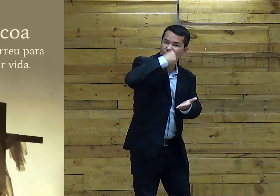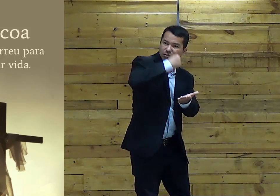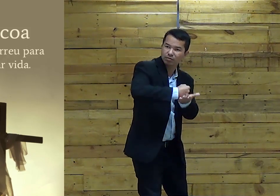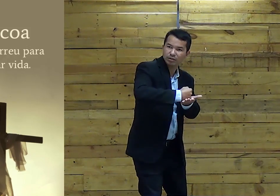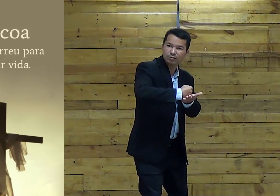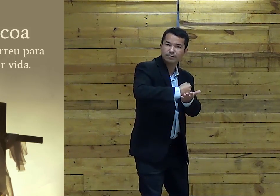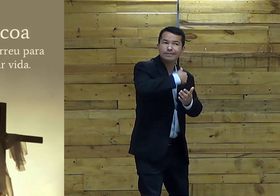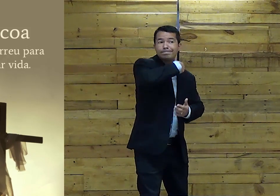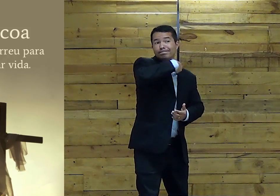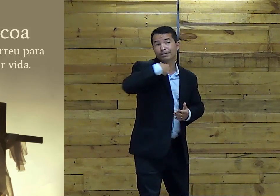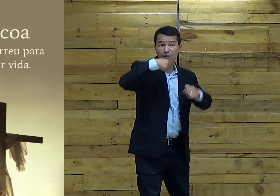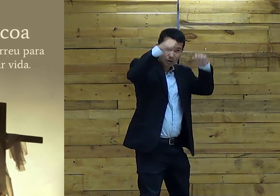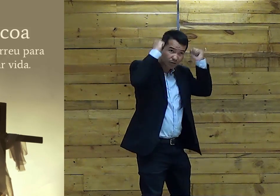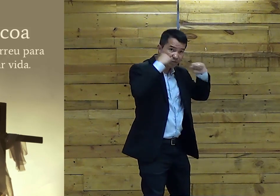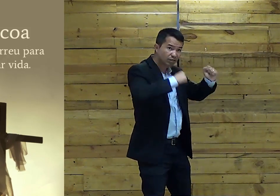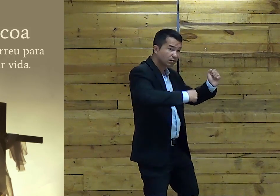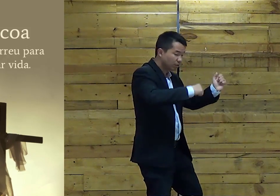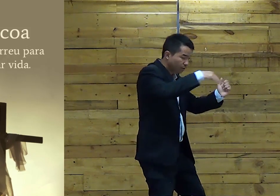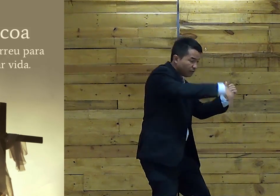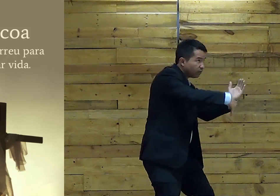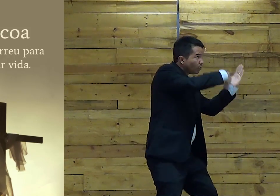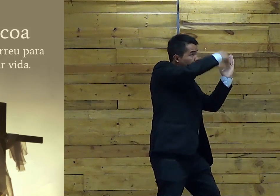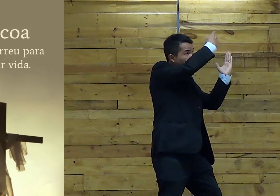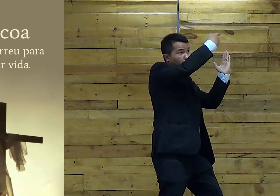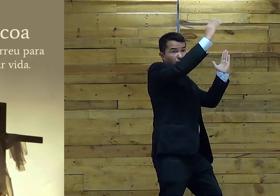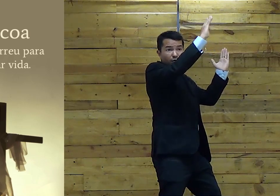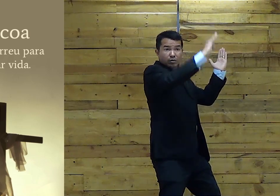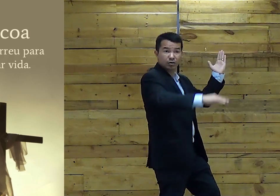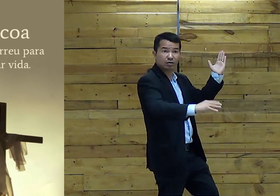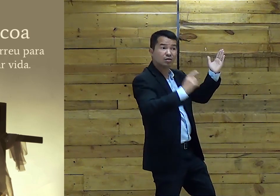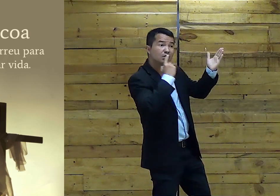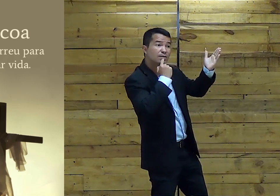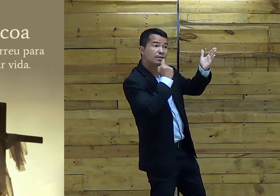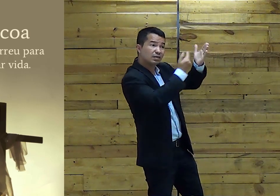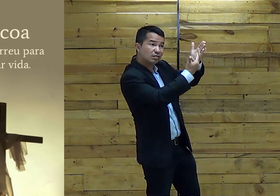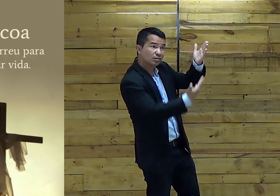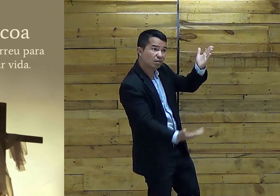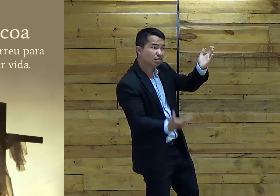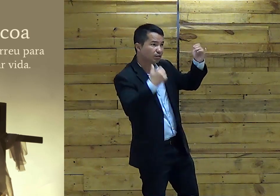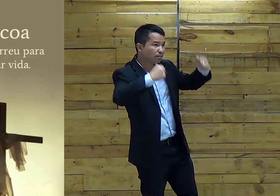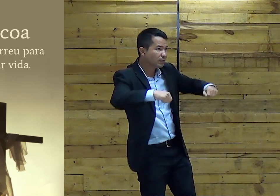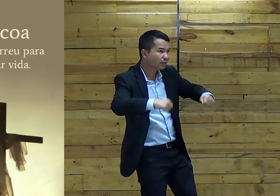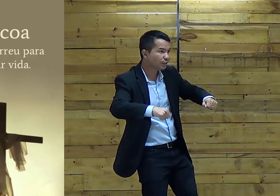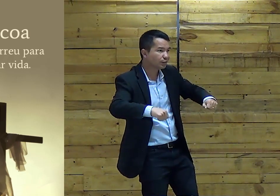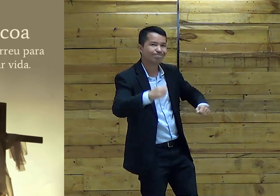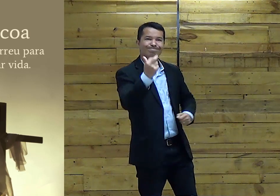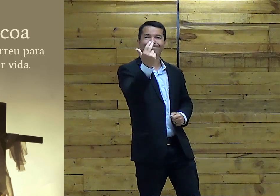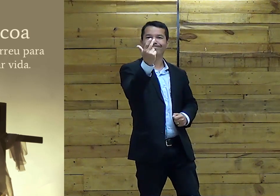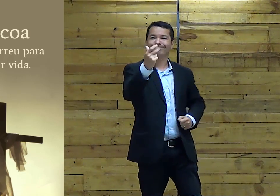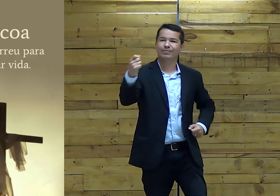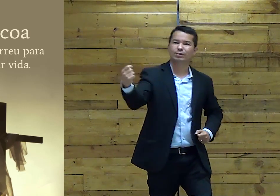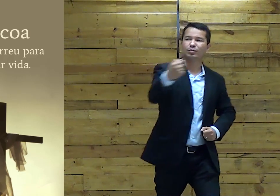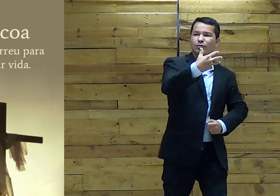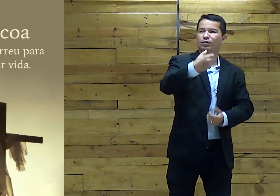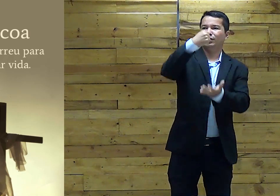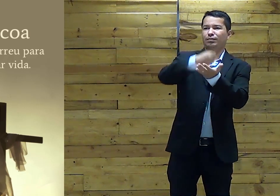Sabe? O Velho Testamento Tinha um cordeiro Sendo morto Para Marcar a casa Do povo